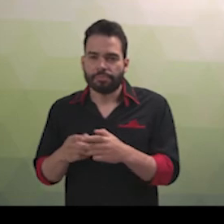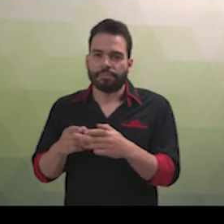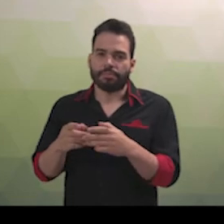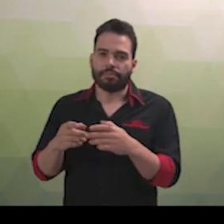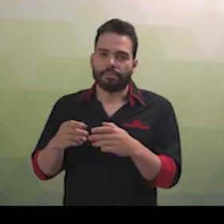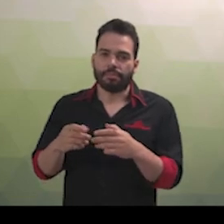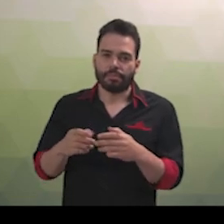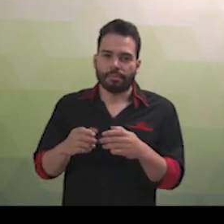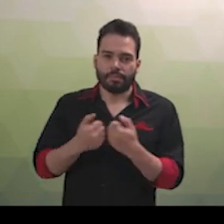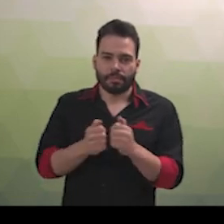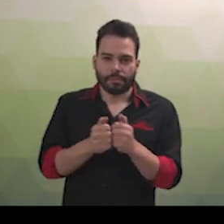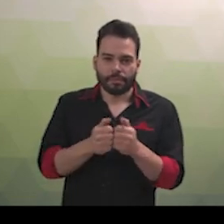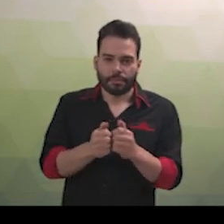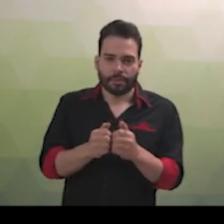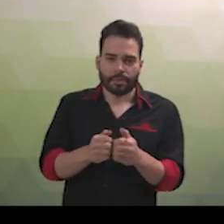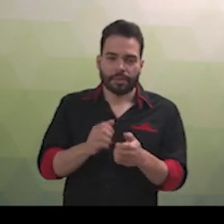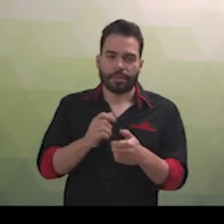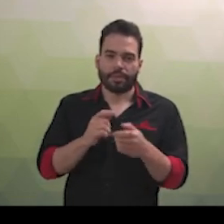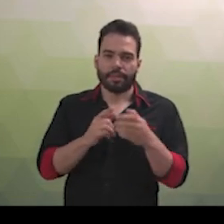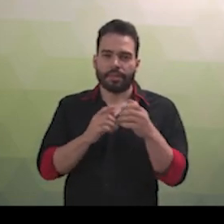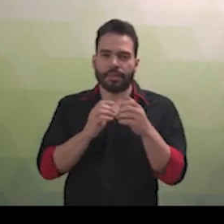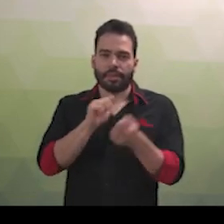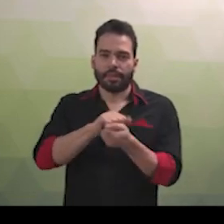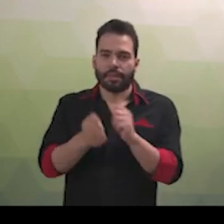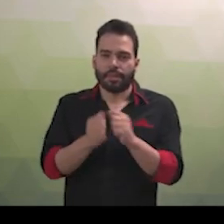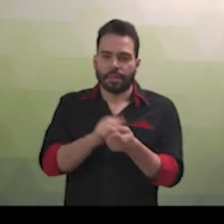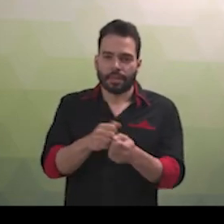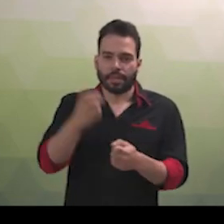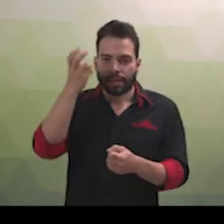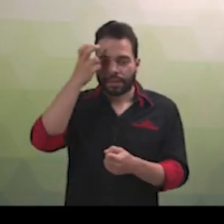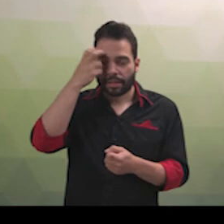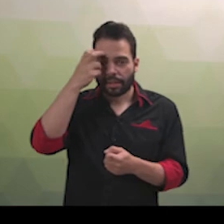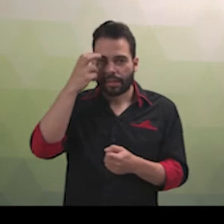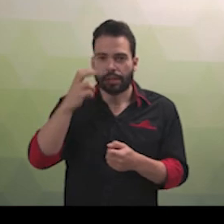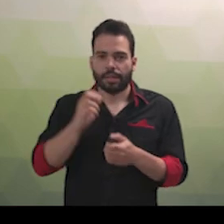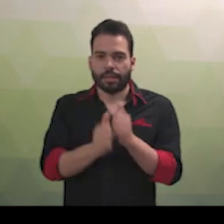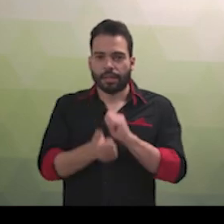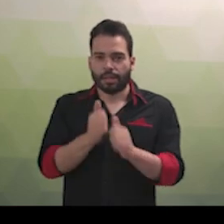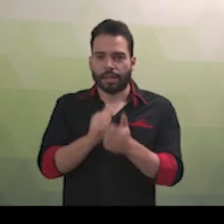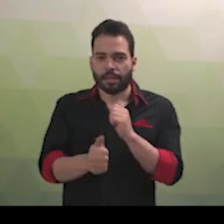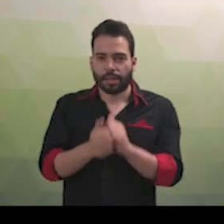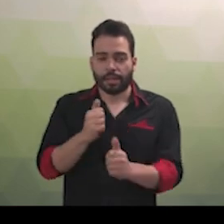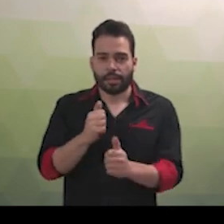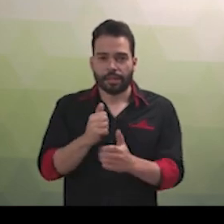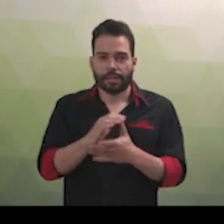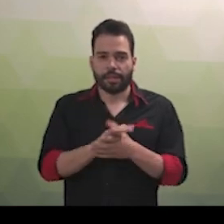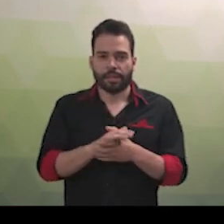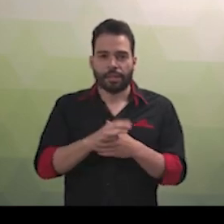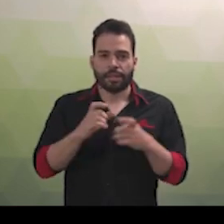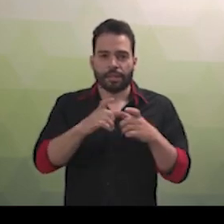reabilitação, ao transporte, à acessibilidade, à cultura, ao desporto, ao turismo, ao lazer,